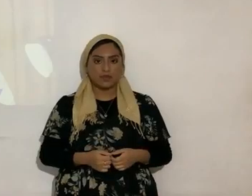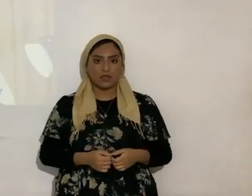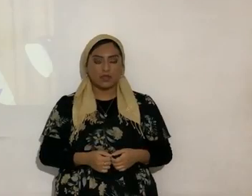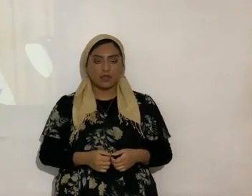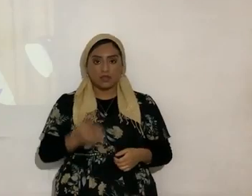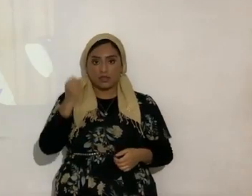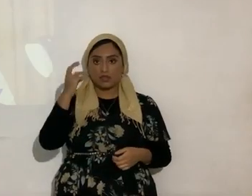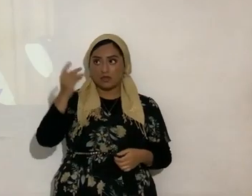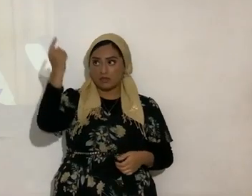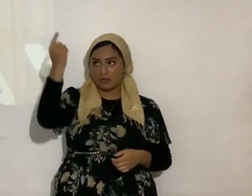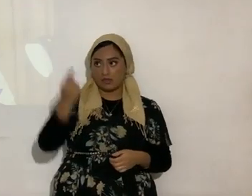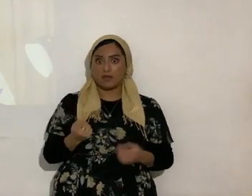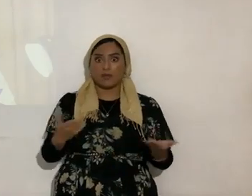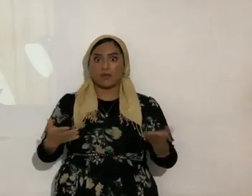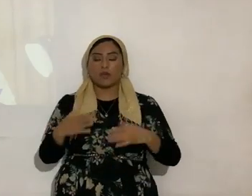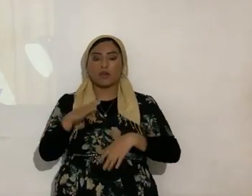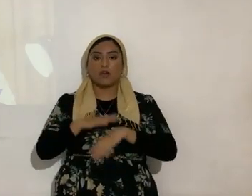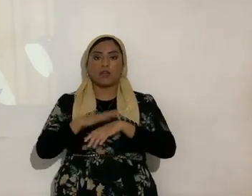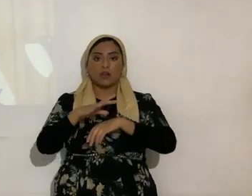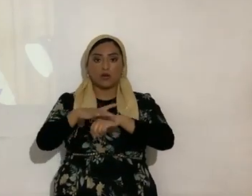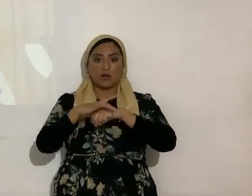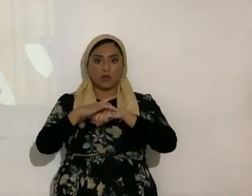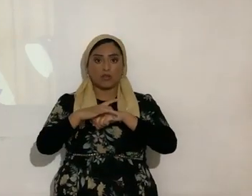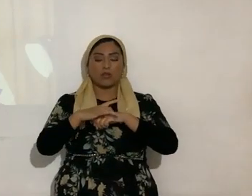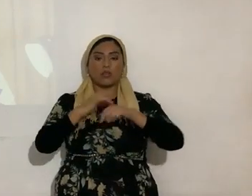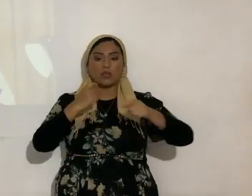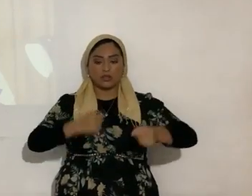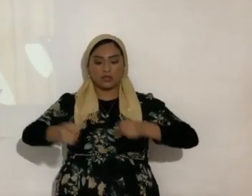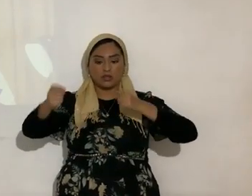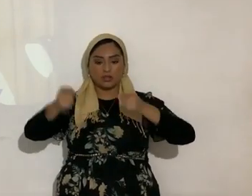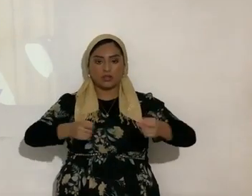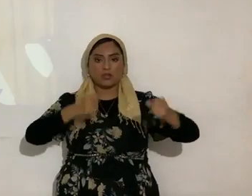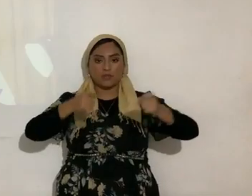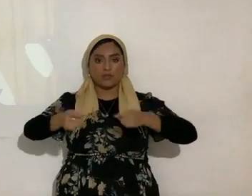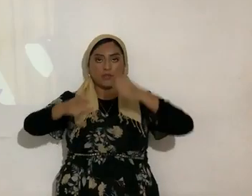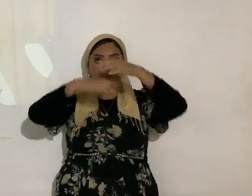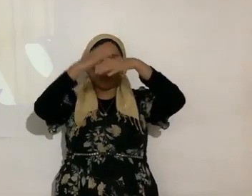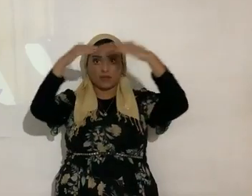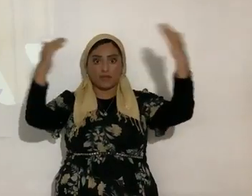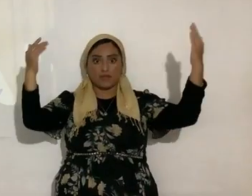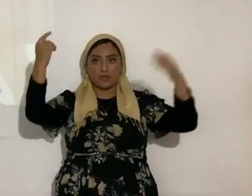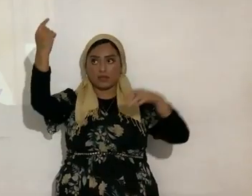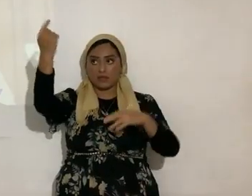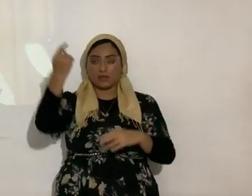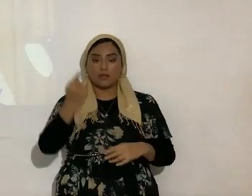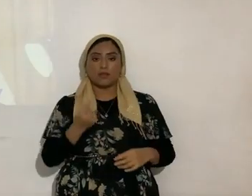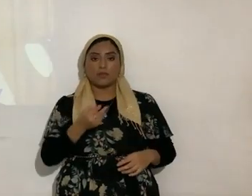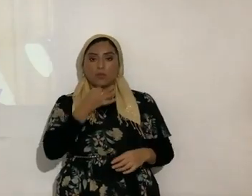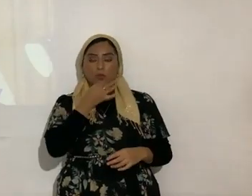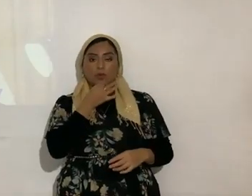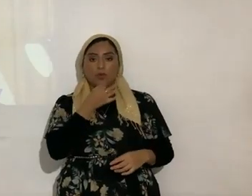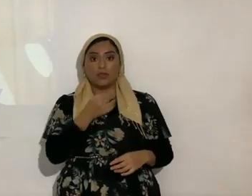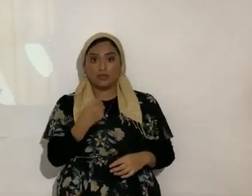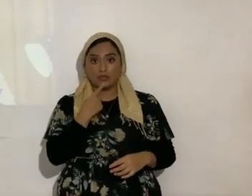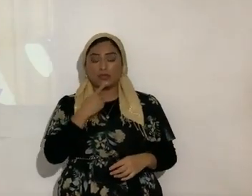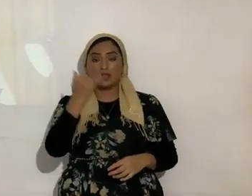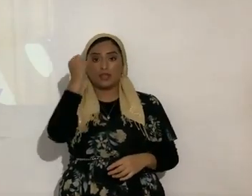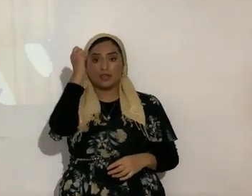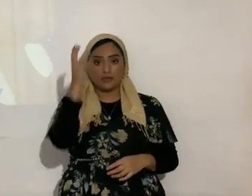Yahshua a la tierra, el reino de los cielos se ha acercado, así lo dijo Yahshua, ¿no? Sí. entonces,